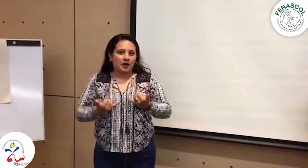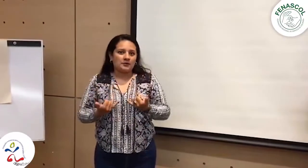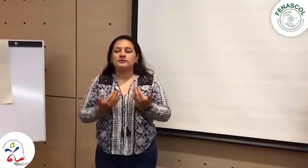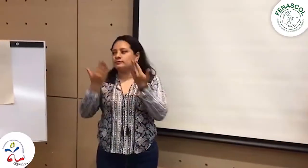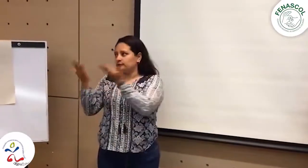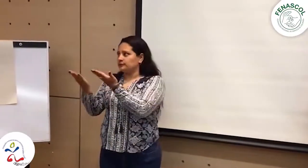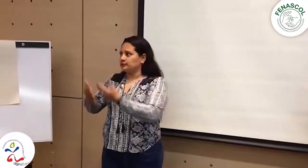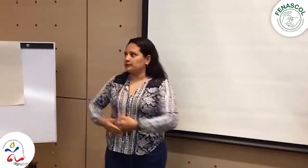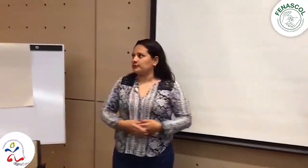adelante.